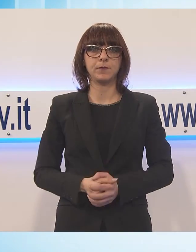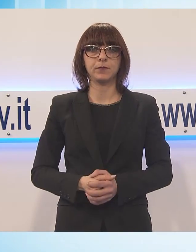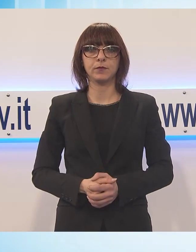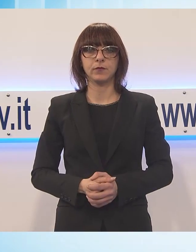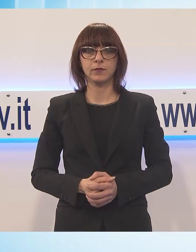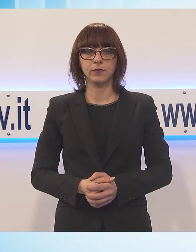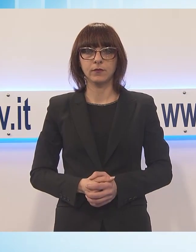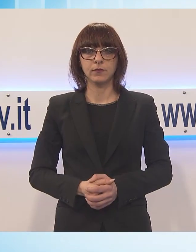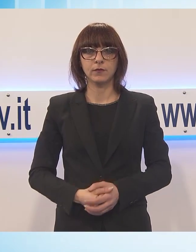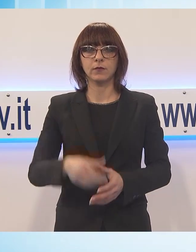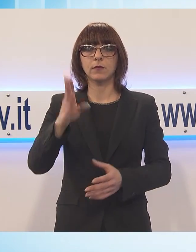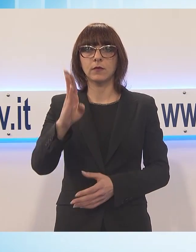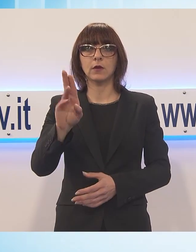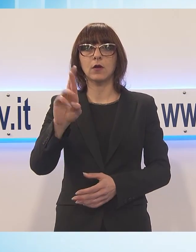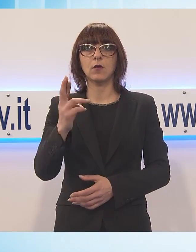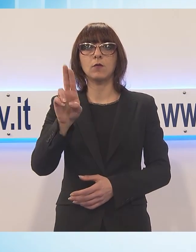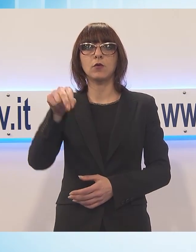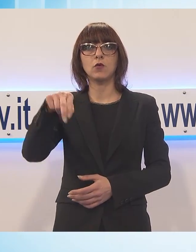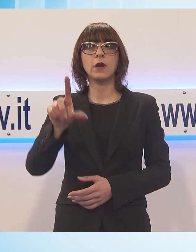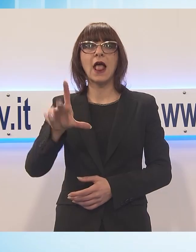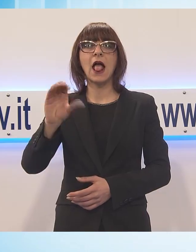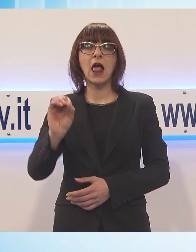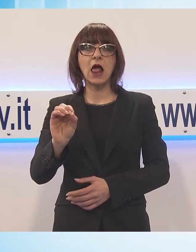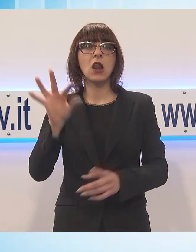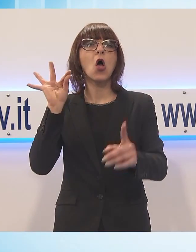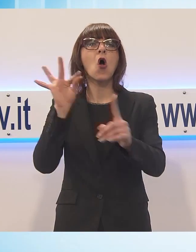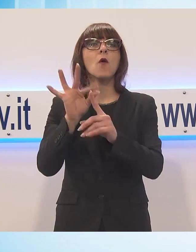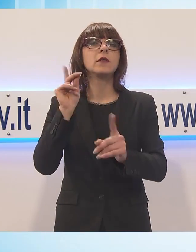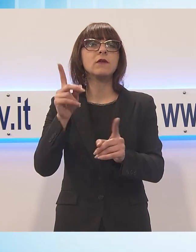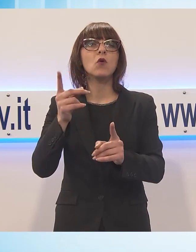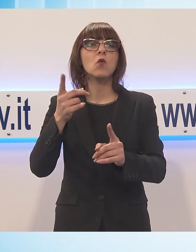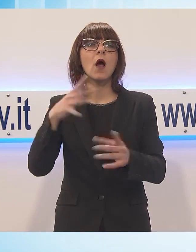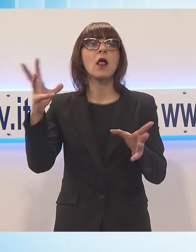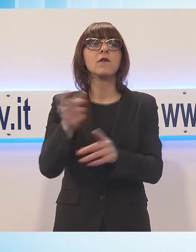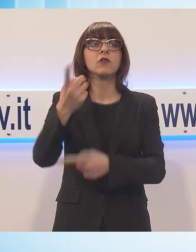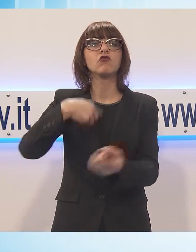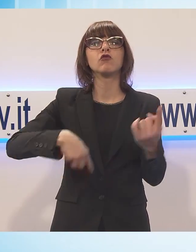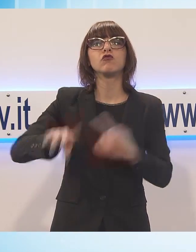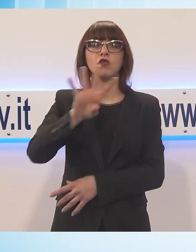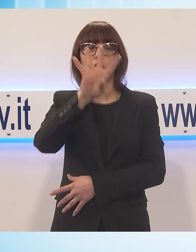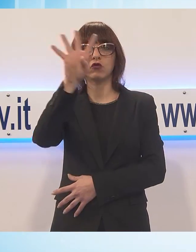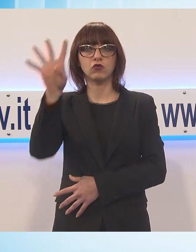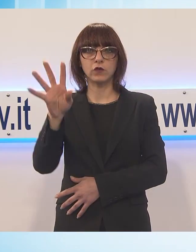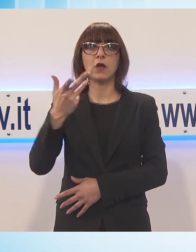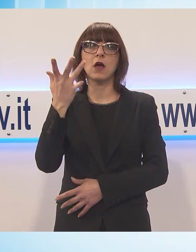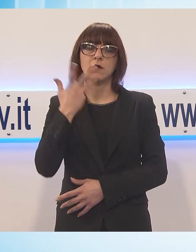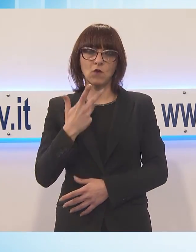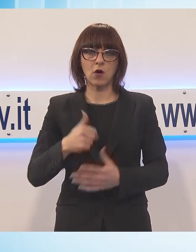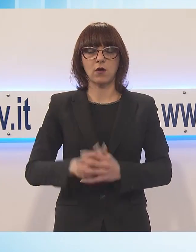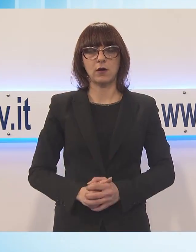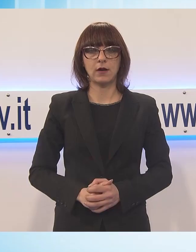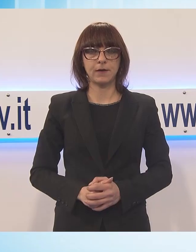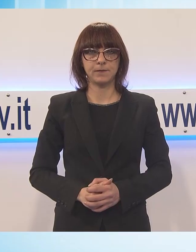anni il vulcanico patron non allestirà una squadra elite, ma punterà tutte le risorse sul ritorno ai vecchi fasti della corsa a tappe